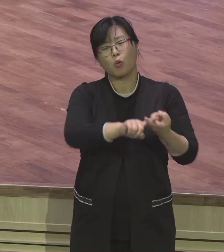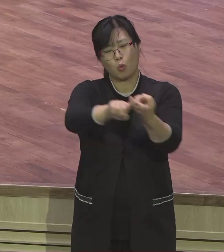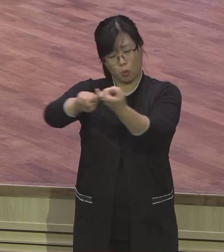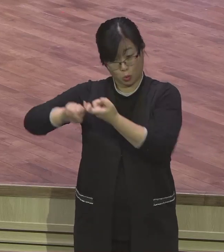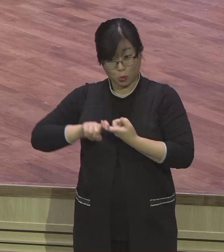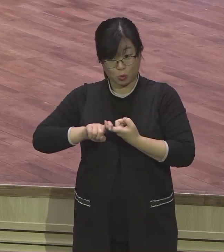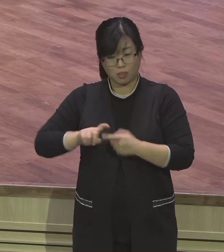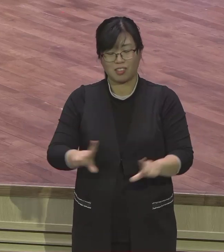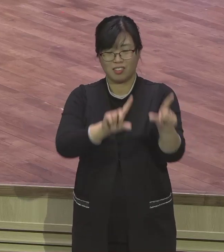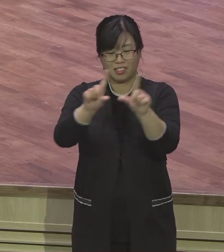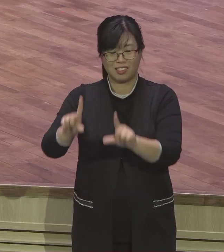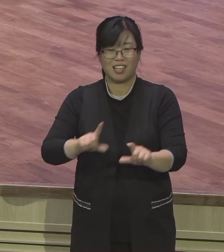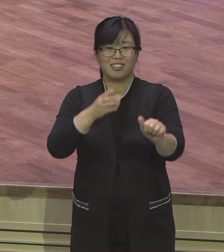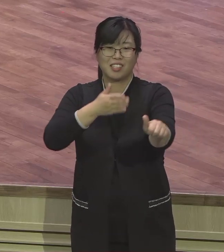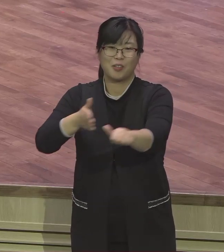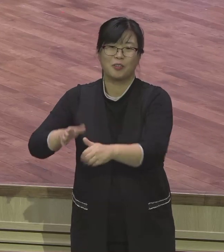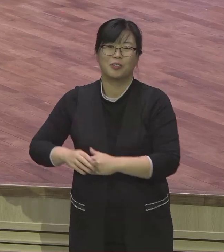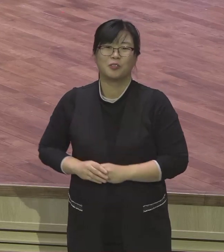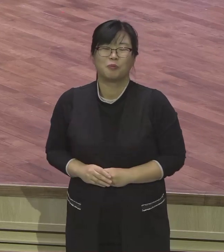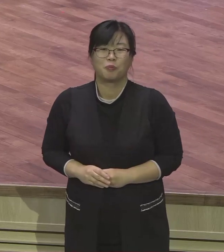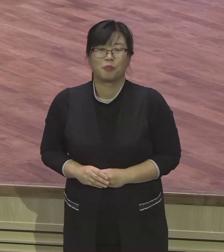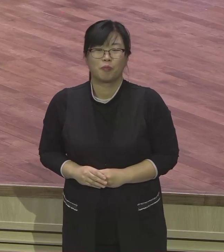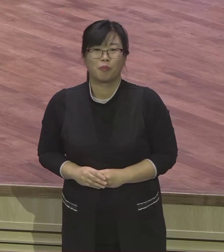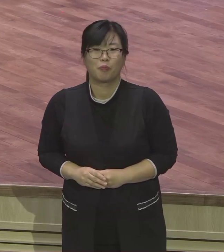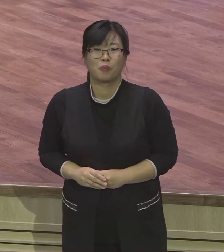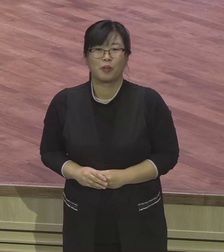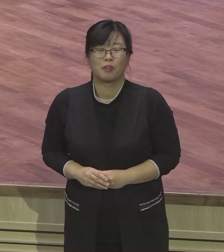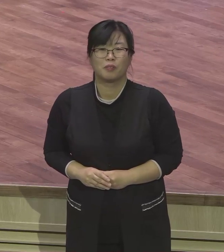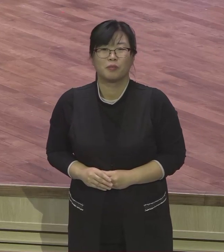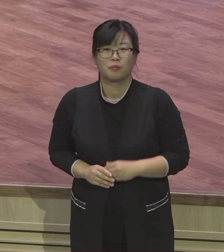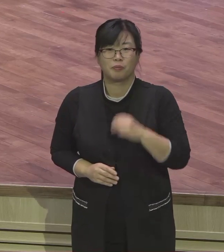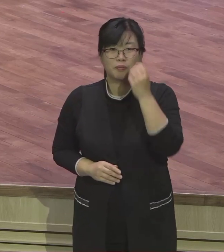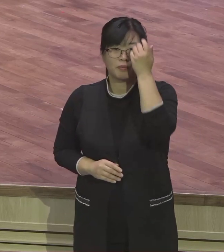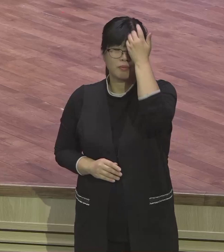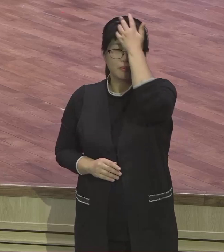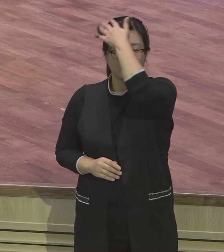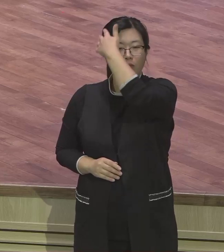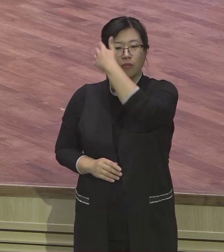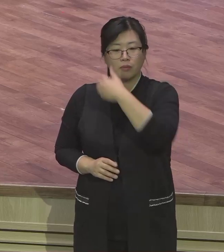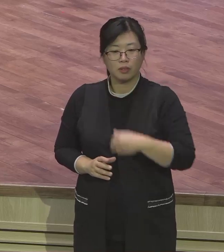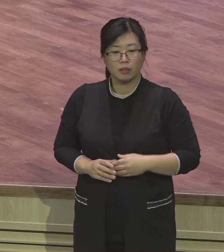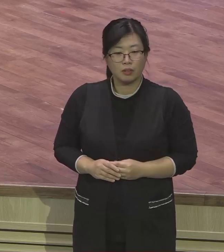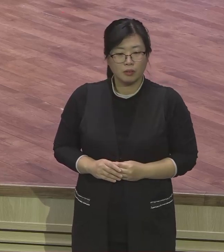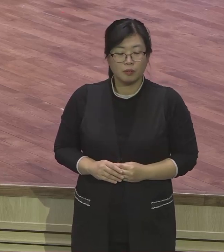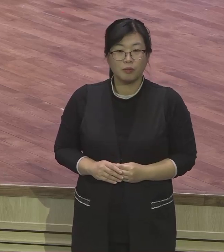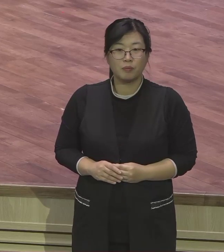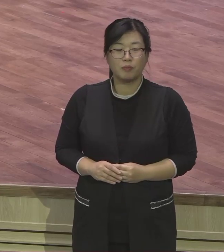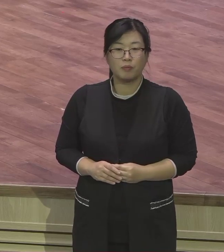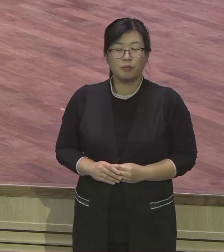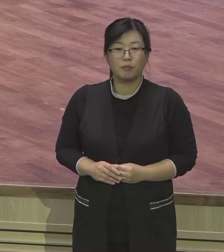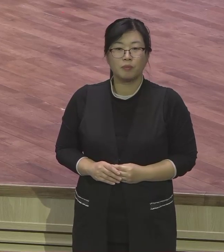택배원을 본문을 통해서 붙잡아야 할 것은 뭐냐 이스라엘 백성이 번성하게 된 근원적 이유가